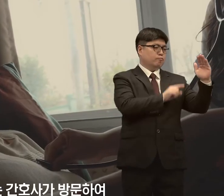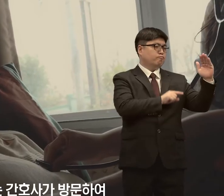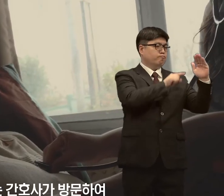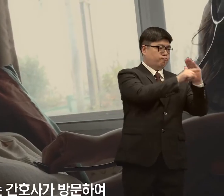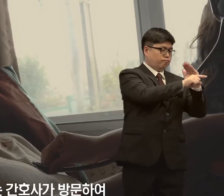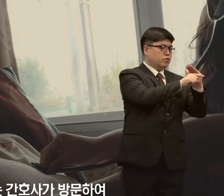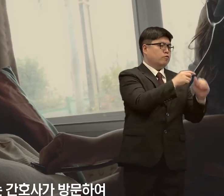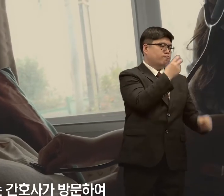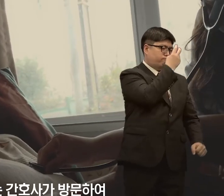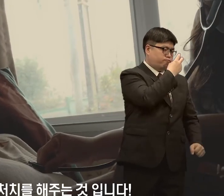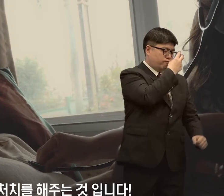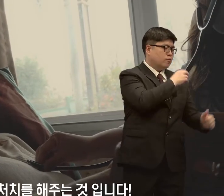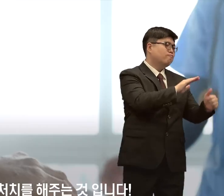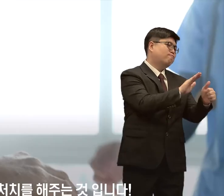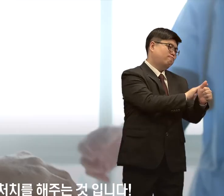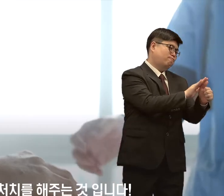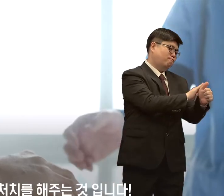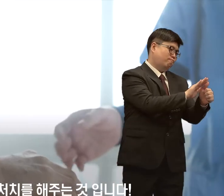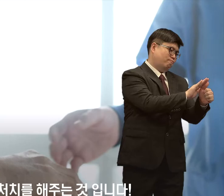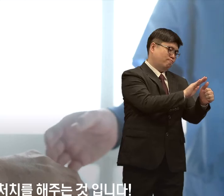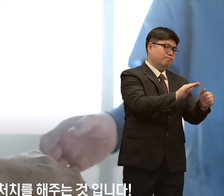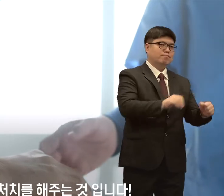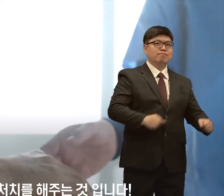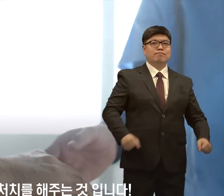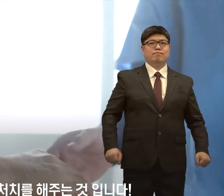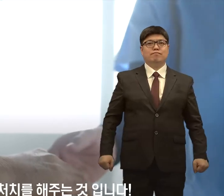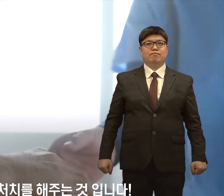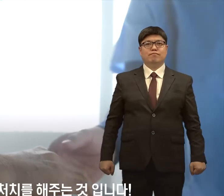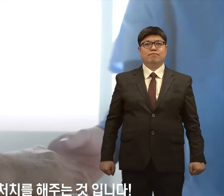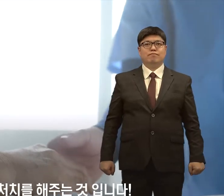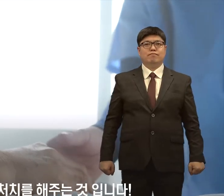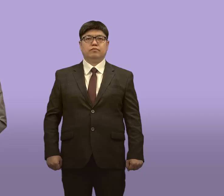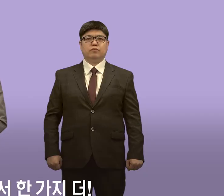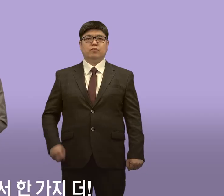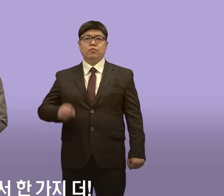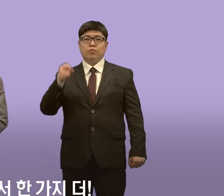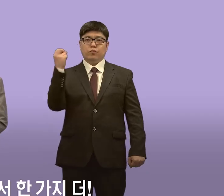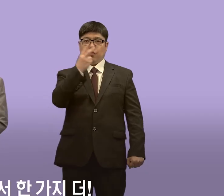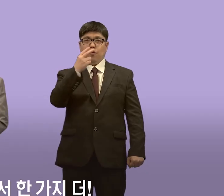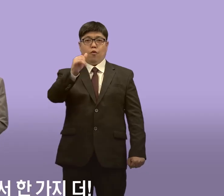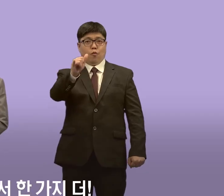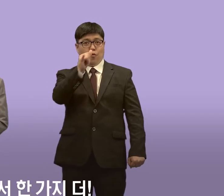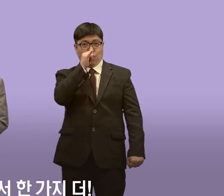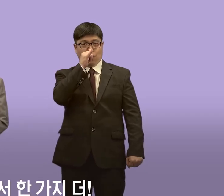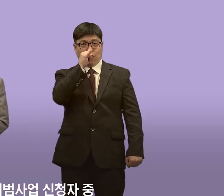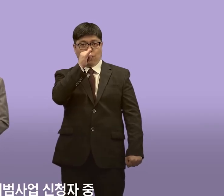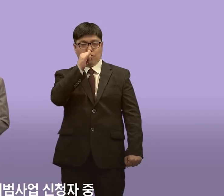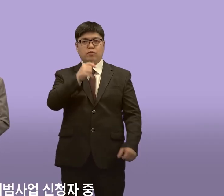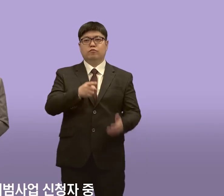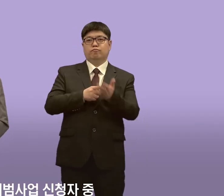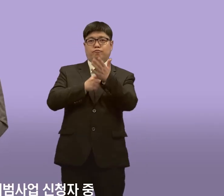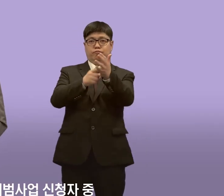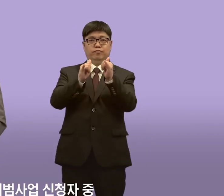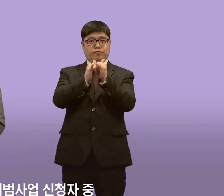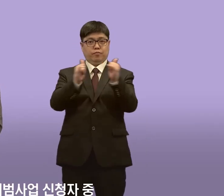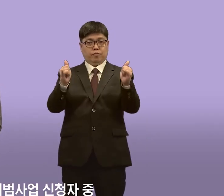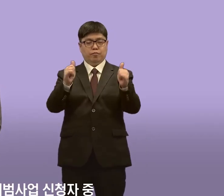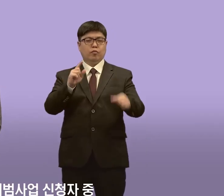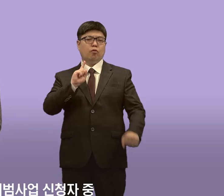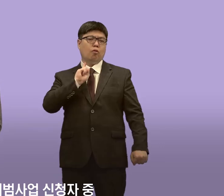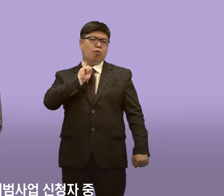또는 간호사가 방문하여 상담, 간단한 처치를 해주는 것입니다. 여기서 한 가지 더, 만약